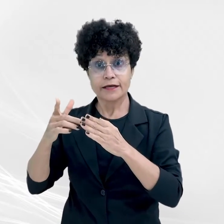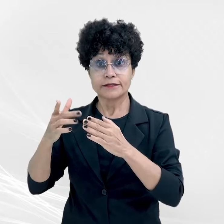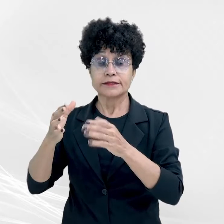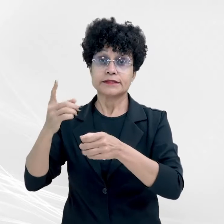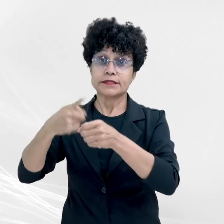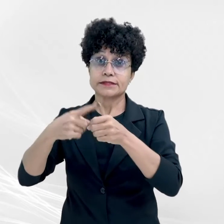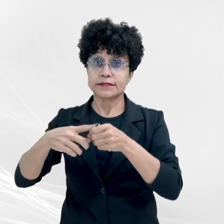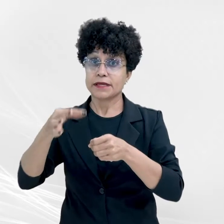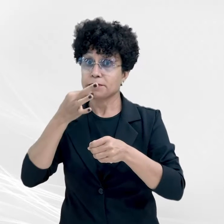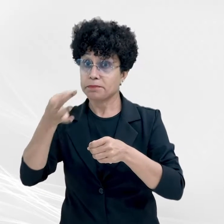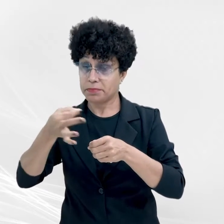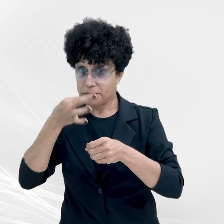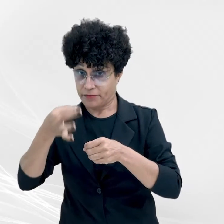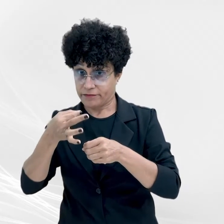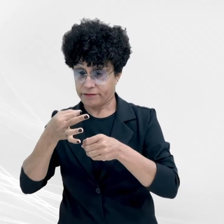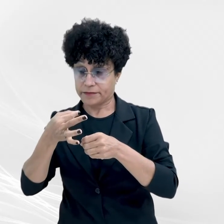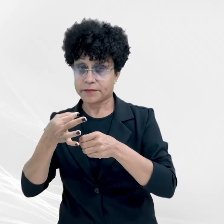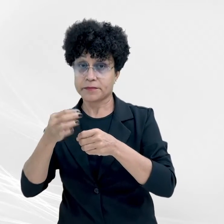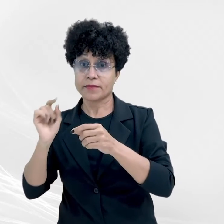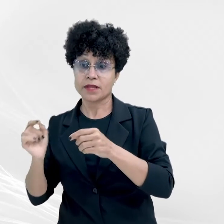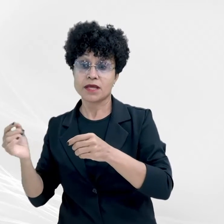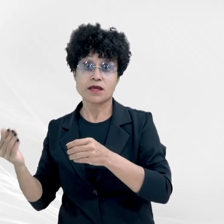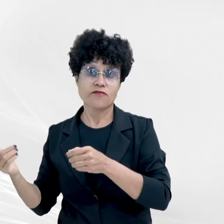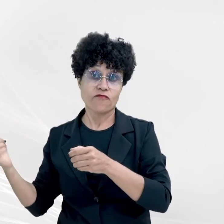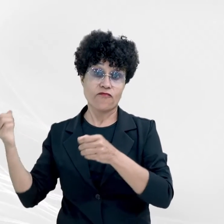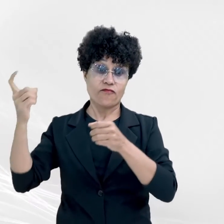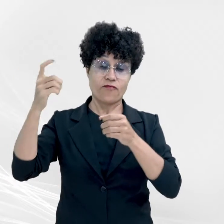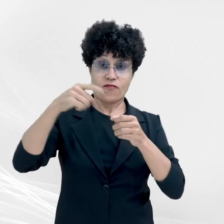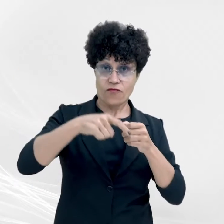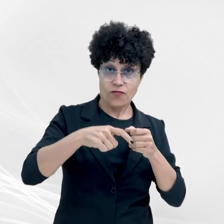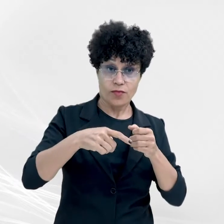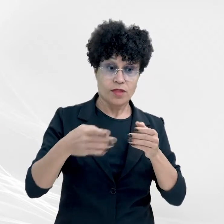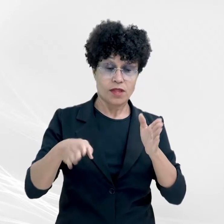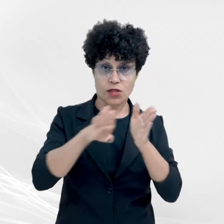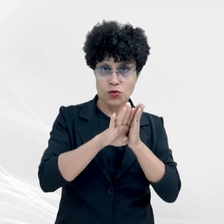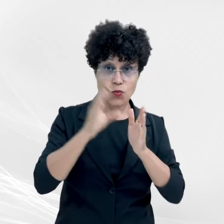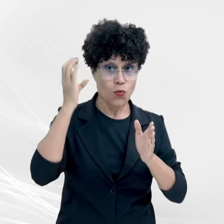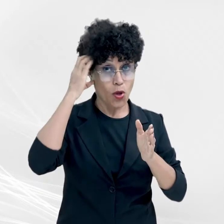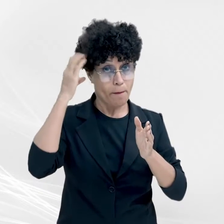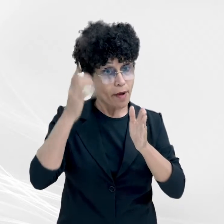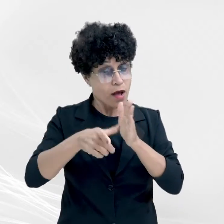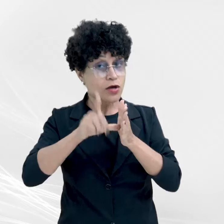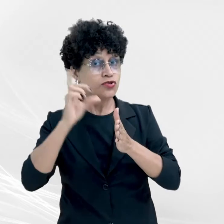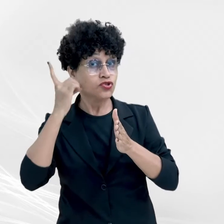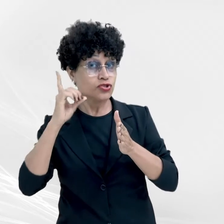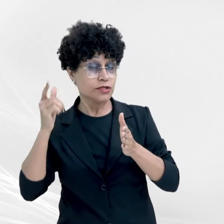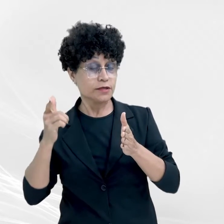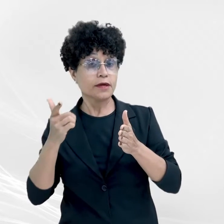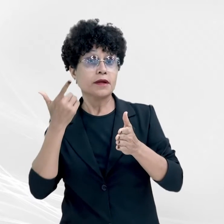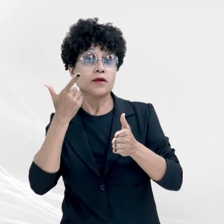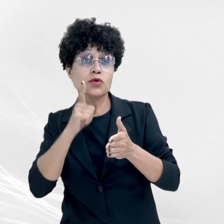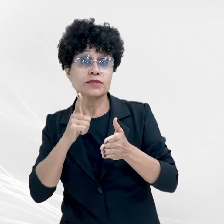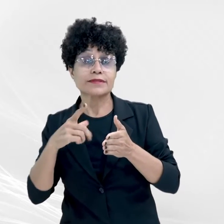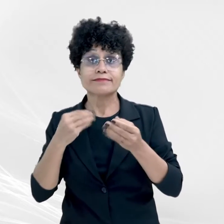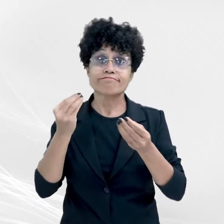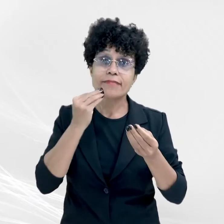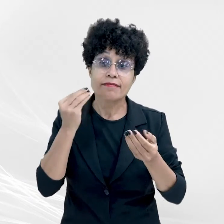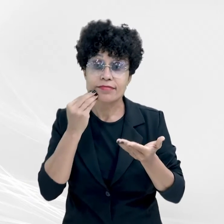se deslocou para Cuiabá no dia anterior ao crime para tentar acalmar a situação entre o casal,